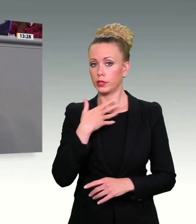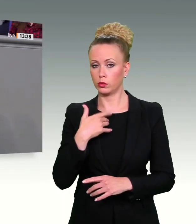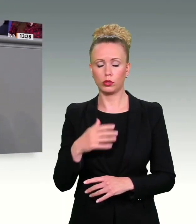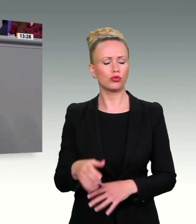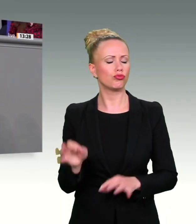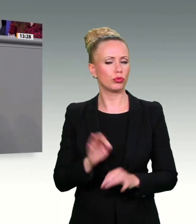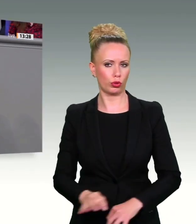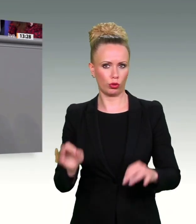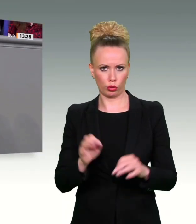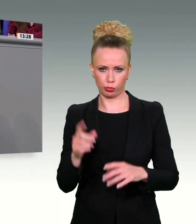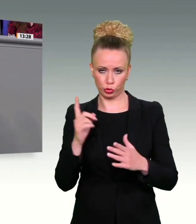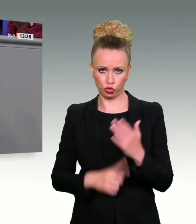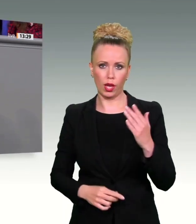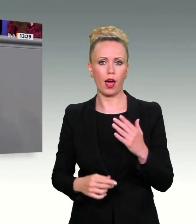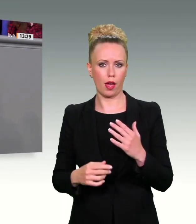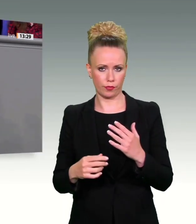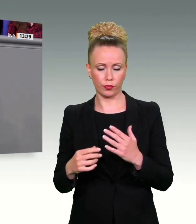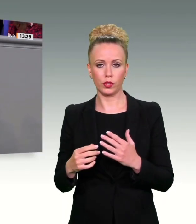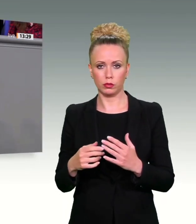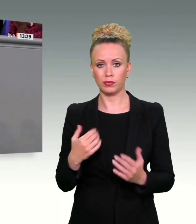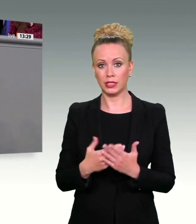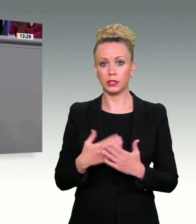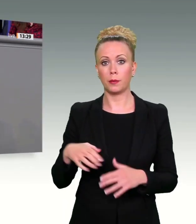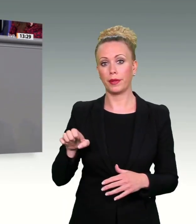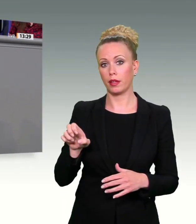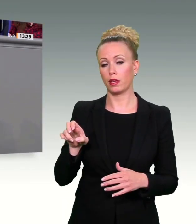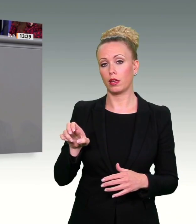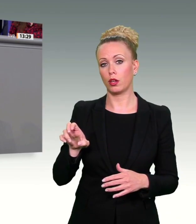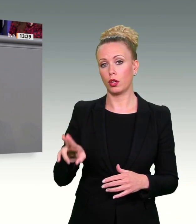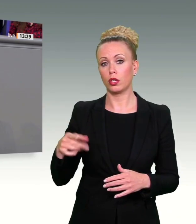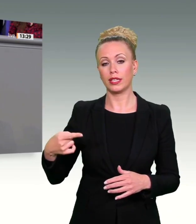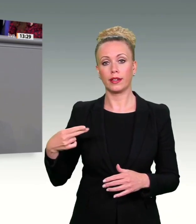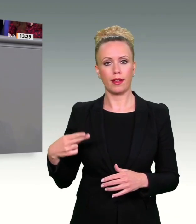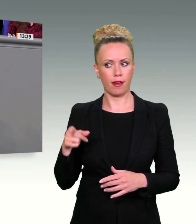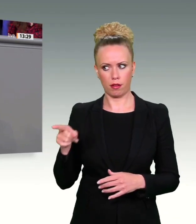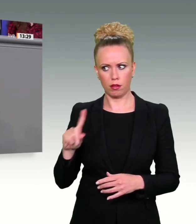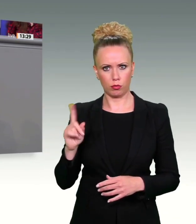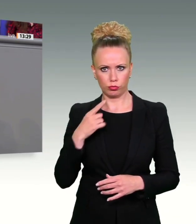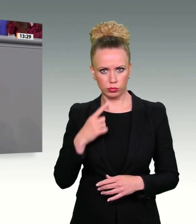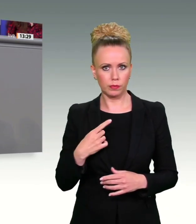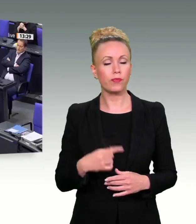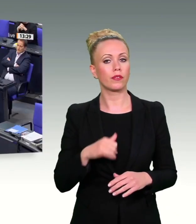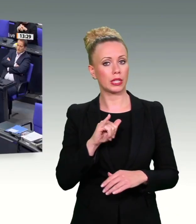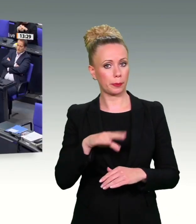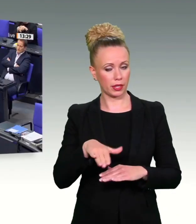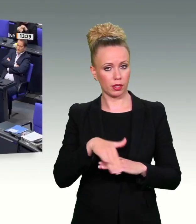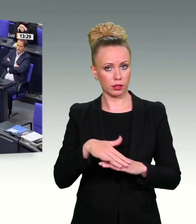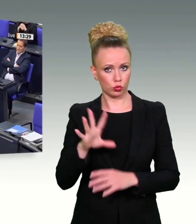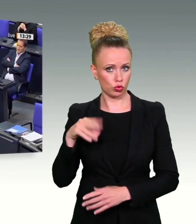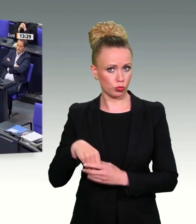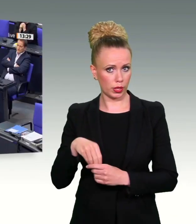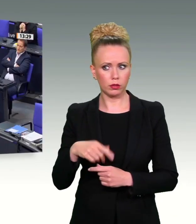diese auch dem Urteil des EuGH, was die Ausnahme zur IP-Adressenspeicherung anbelangt. Schreiben Sie selber in der Vorbemerkung der